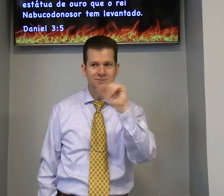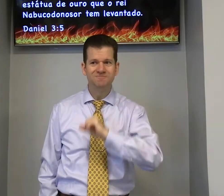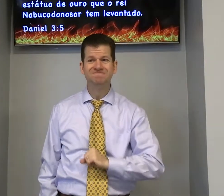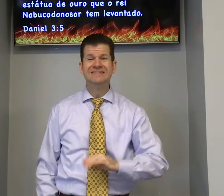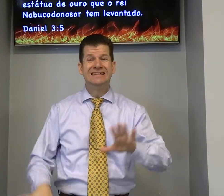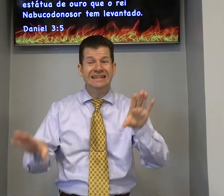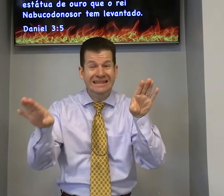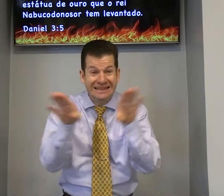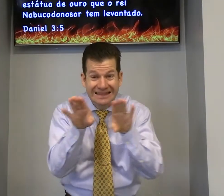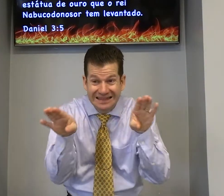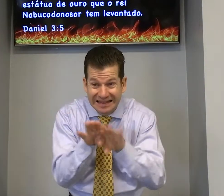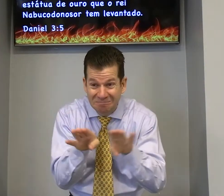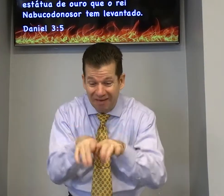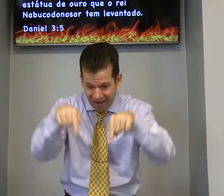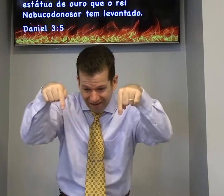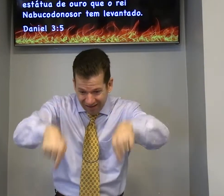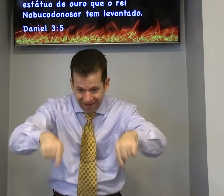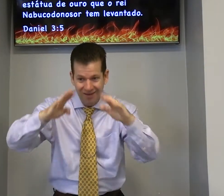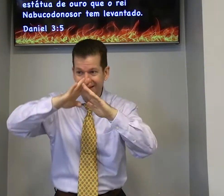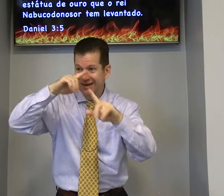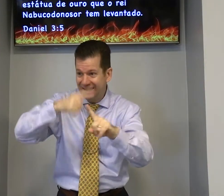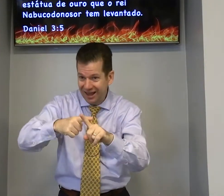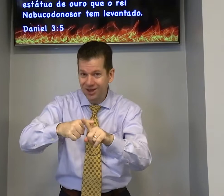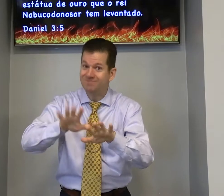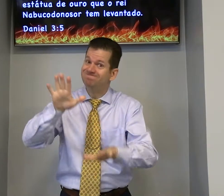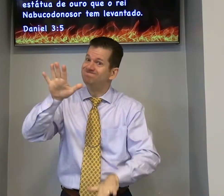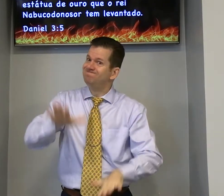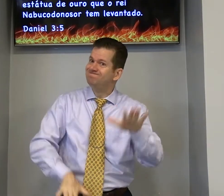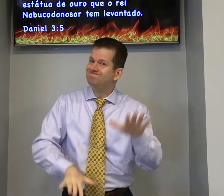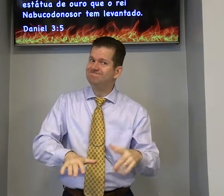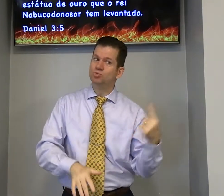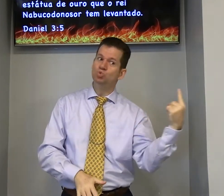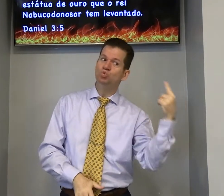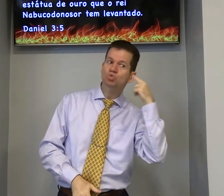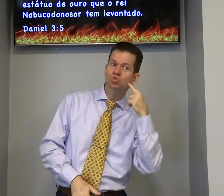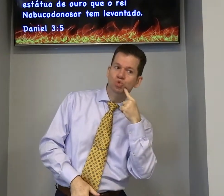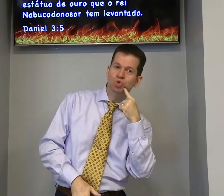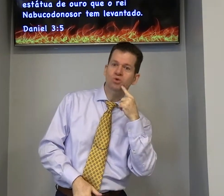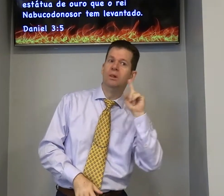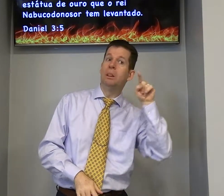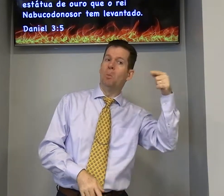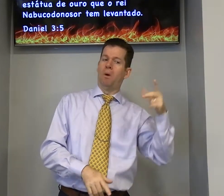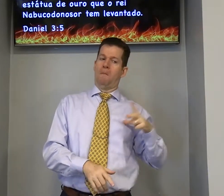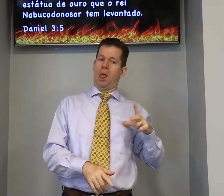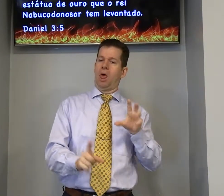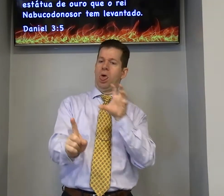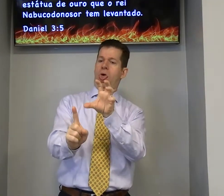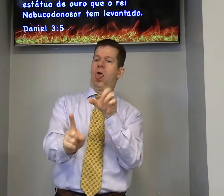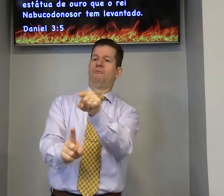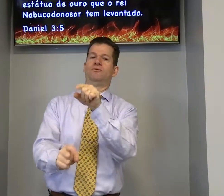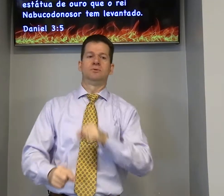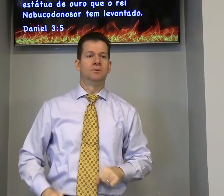Não é fácil. Também aqui na igreja do TBM tem surdos que